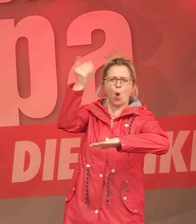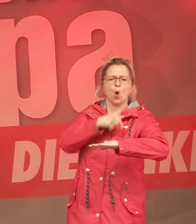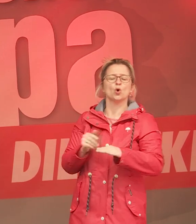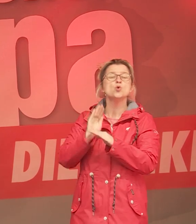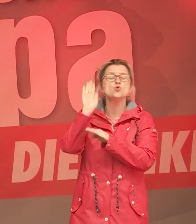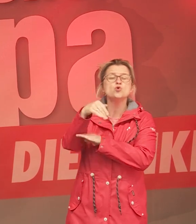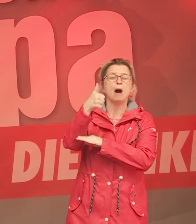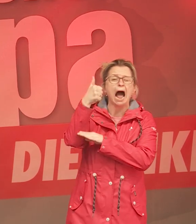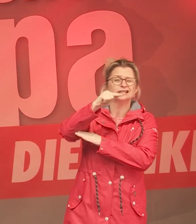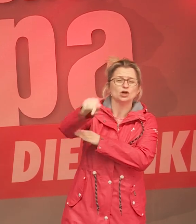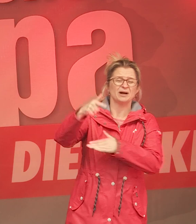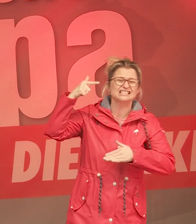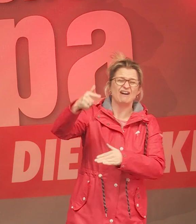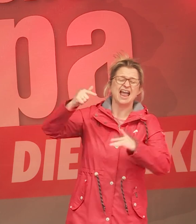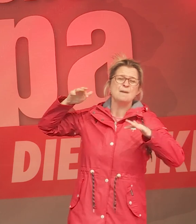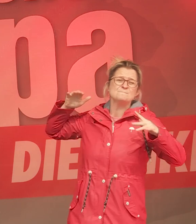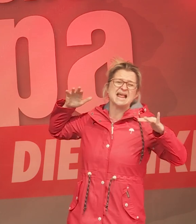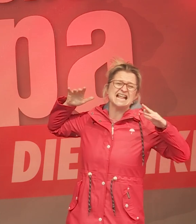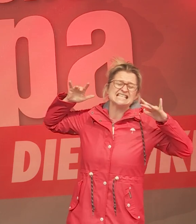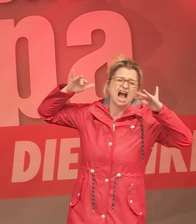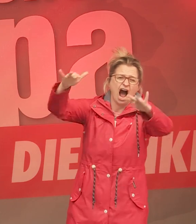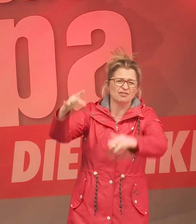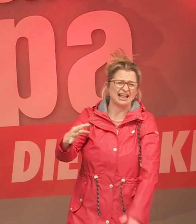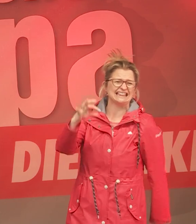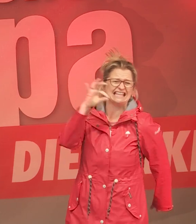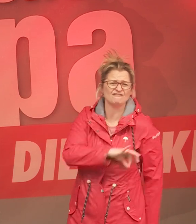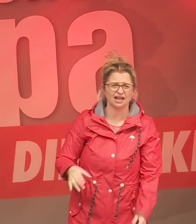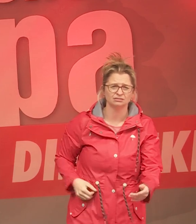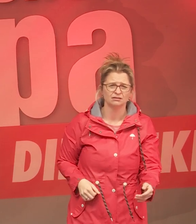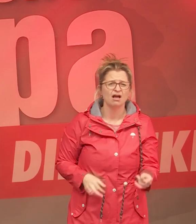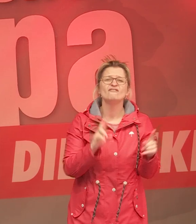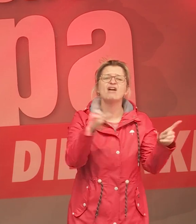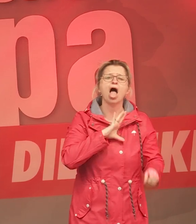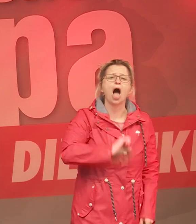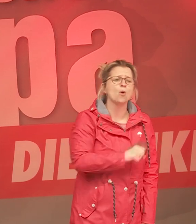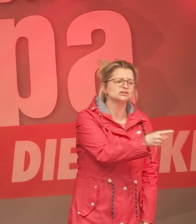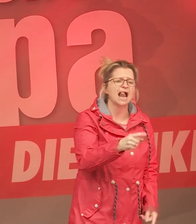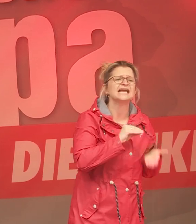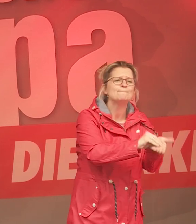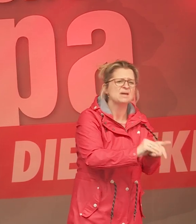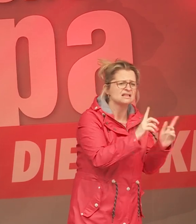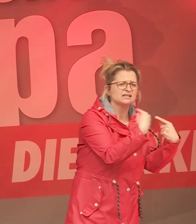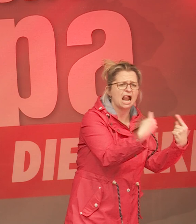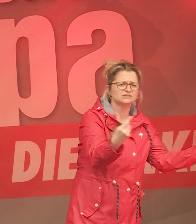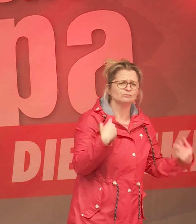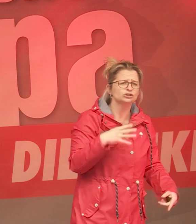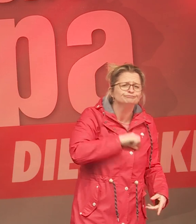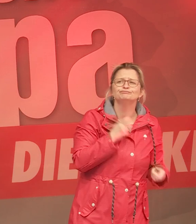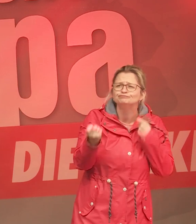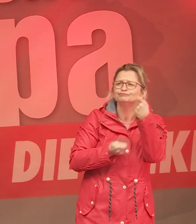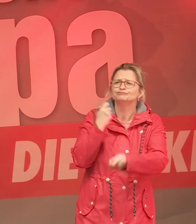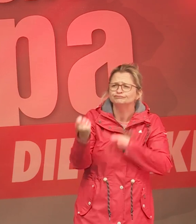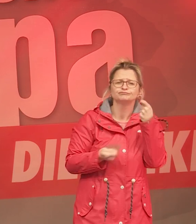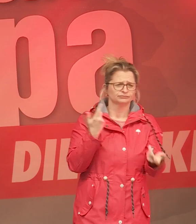,2 Milliarden Gewinn macht. Auf dem Rücken der Mieter und Mieterinnen. Jede Euro, jeder